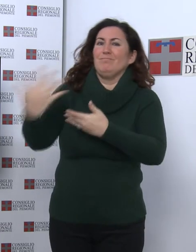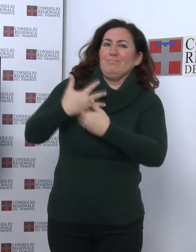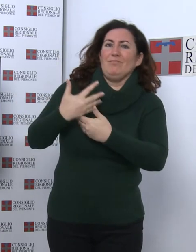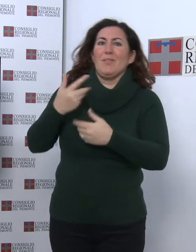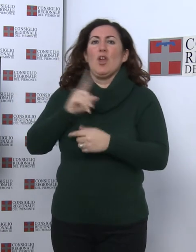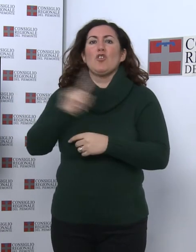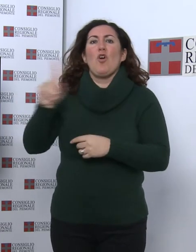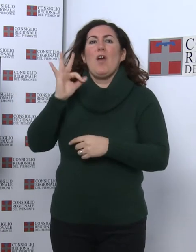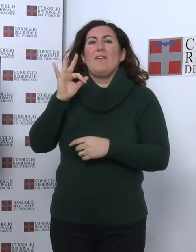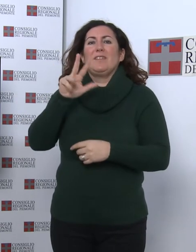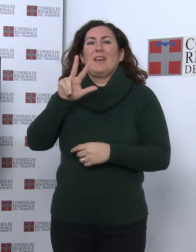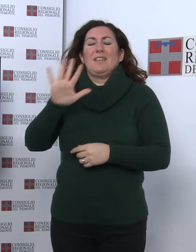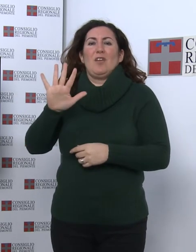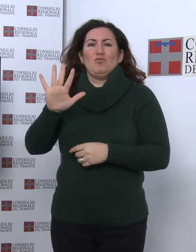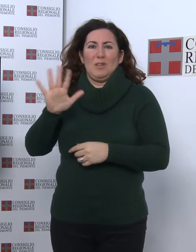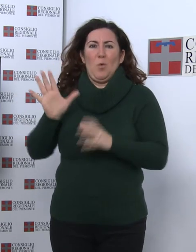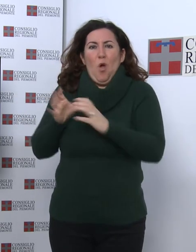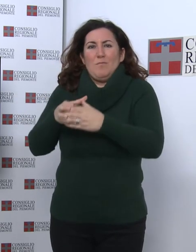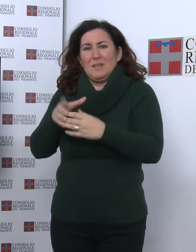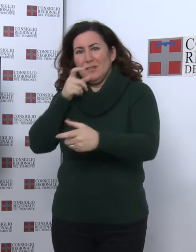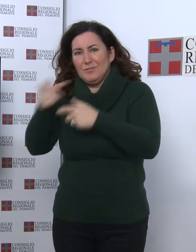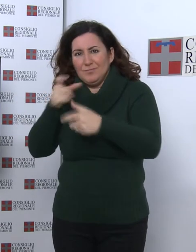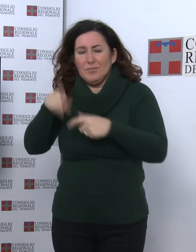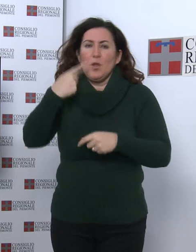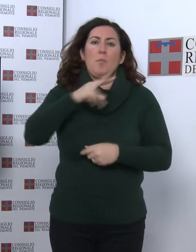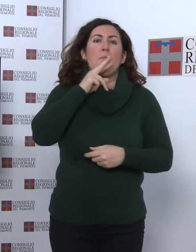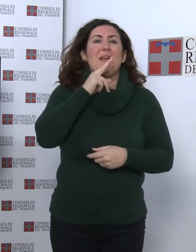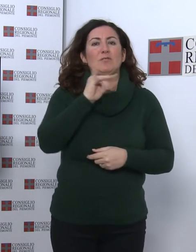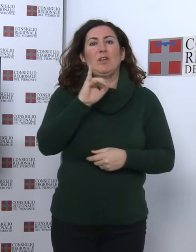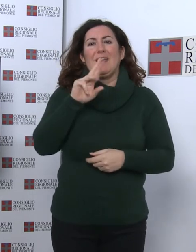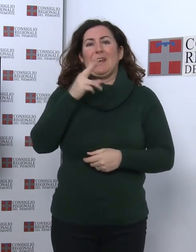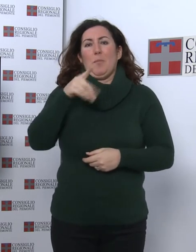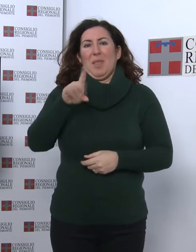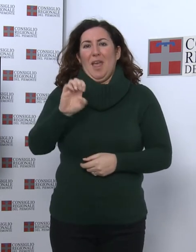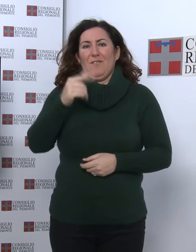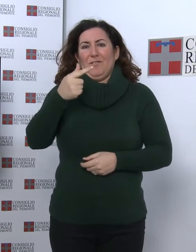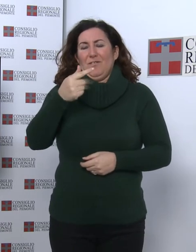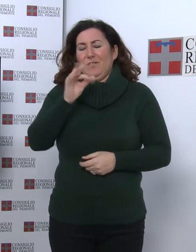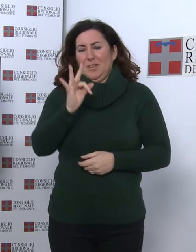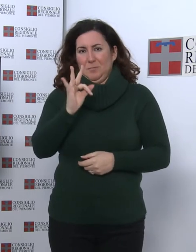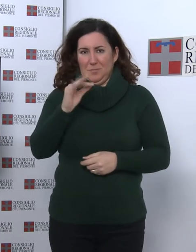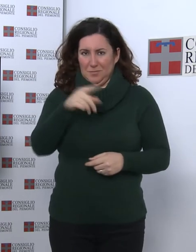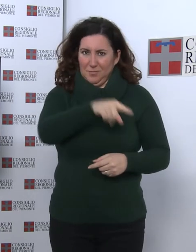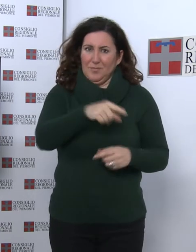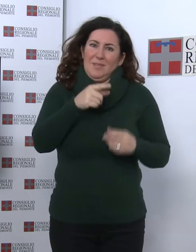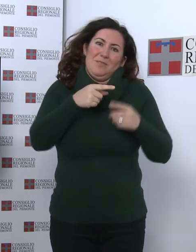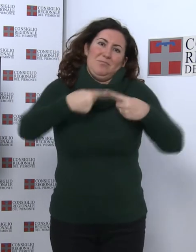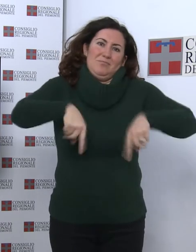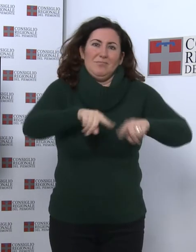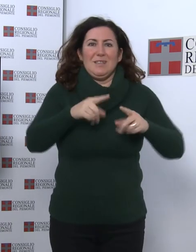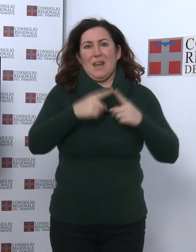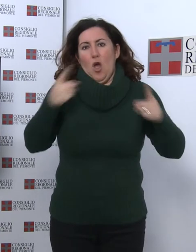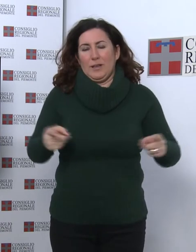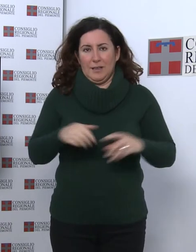Nel pomeriggio è stata svolta la seduta straordinaria sull'IRPEF. Per modernizzare l'Italia Il titolo dell'incontro,